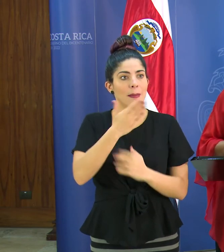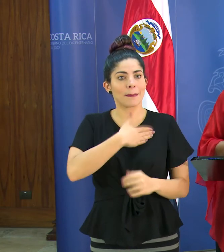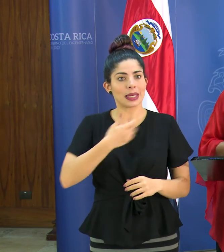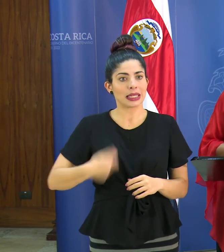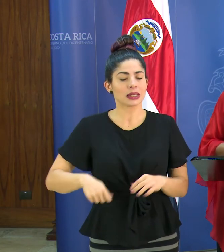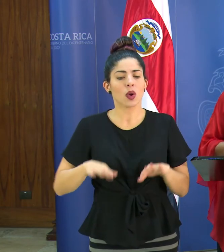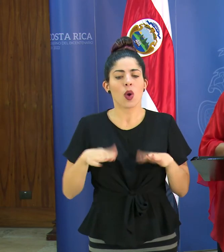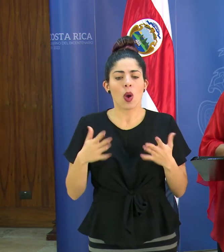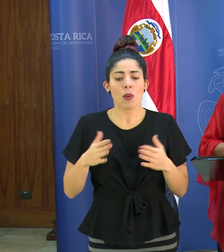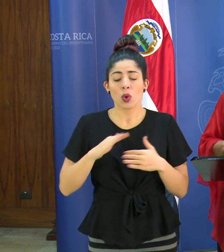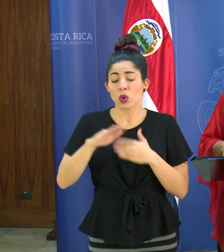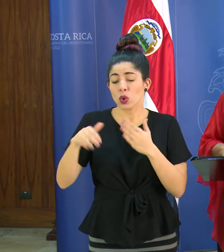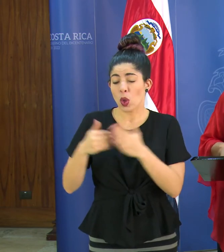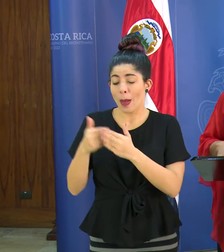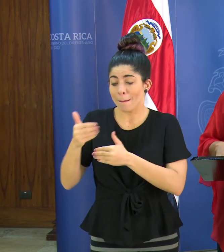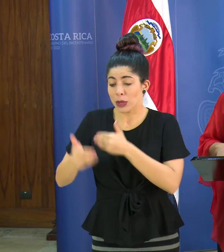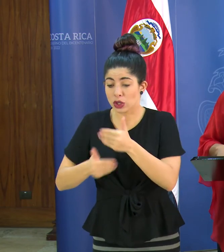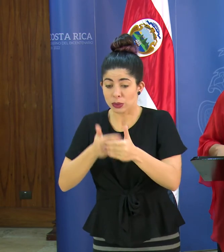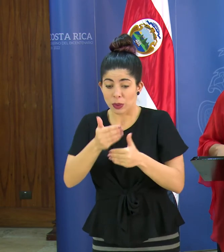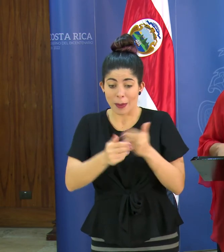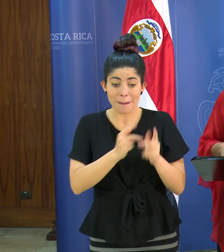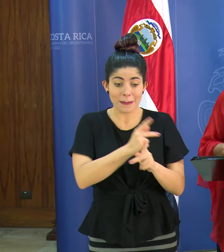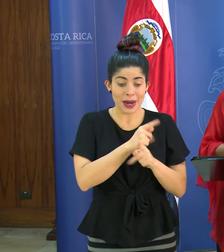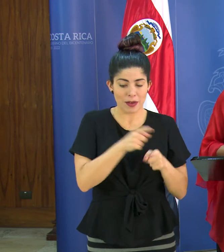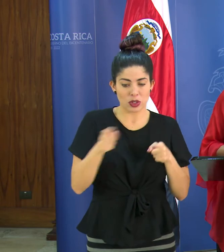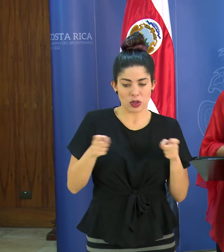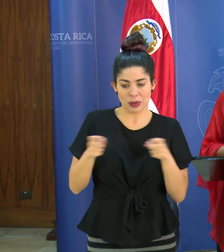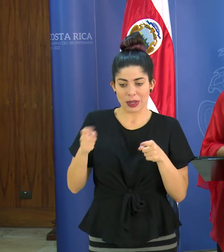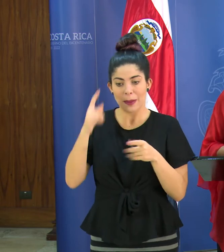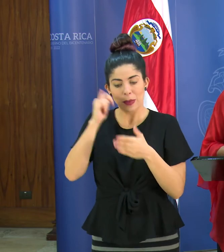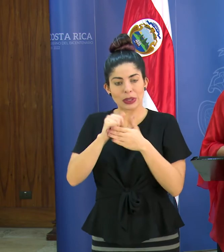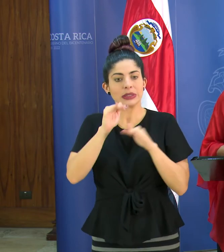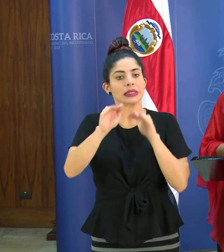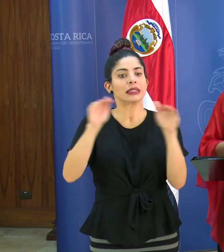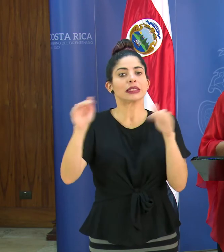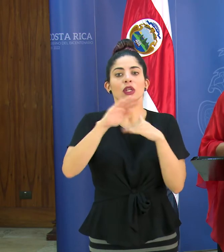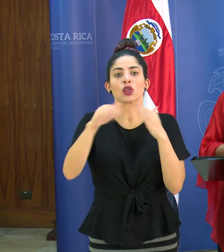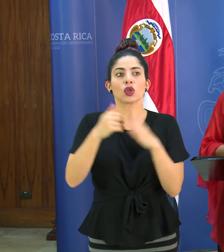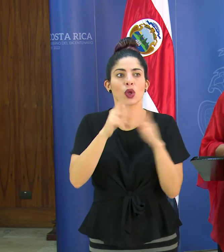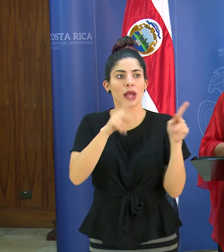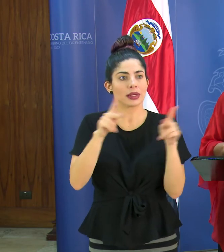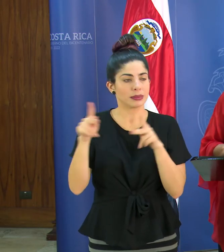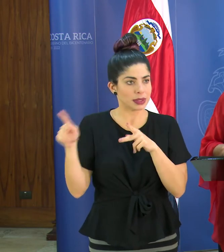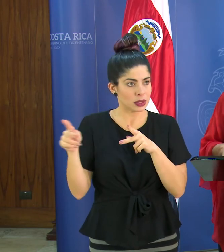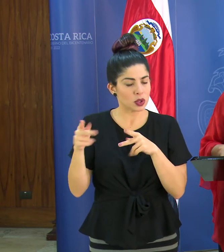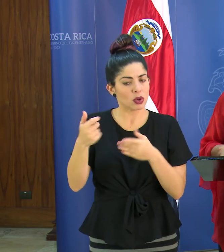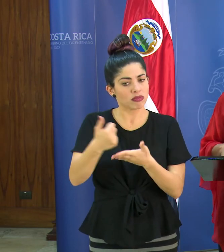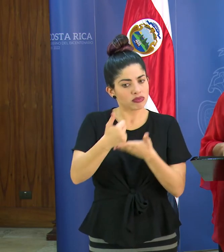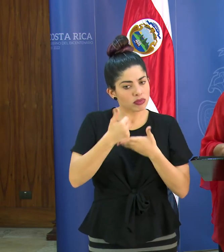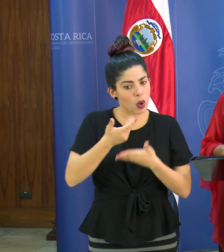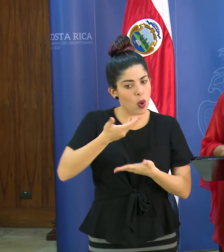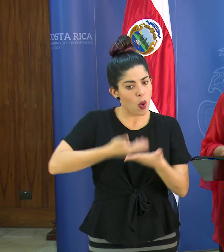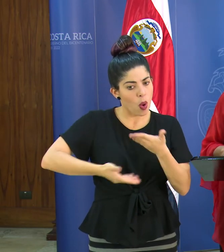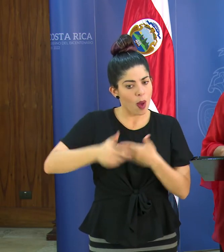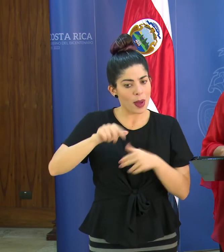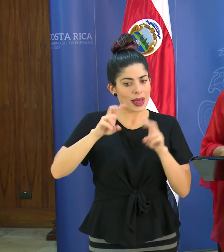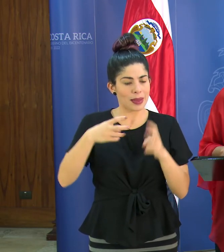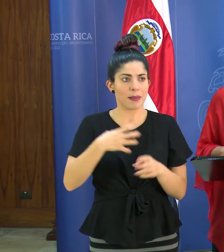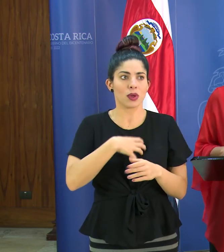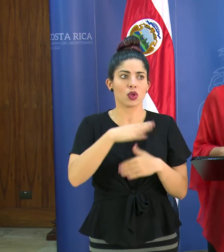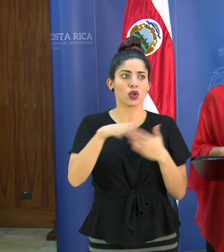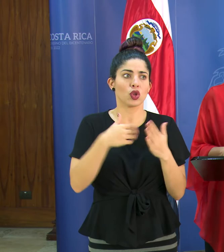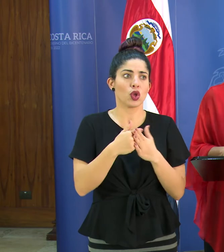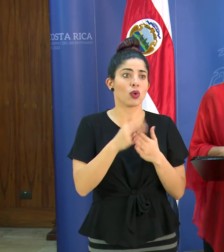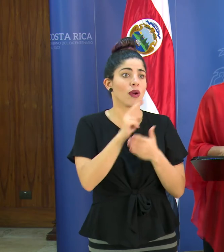es gestionando todos esos procesos de prevención y por eso llamamos a toda la ciudadanía a que colaboren con esto es un asunto de todos